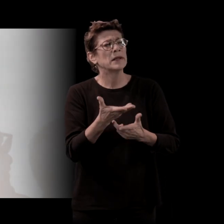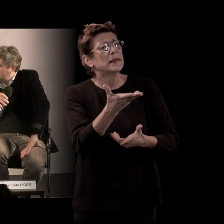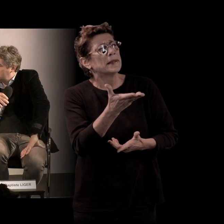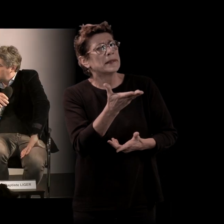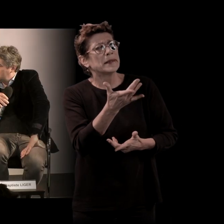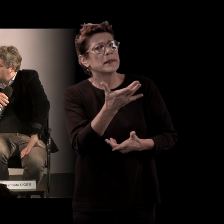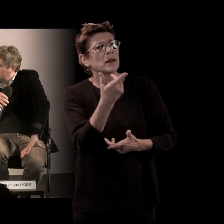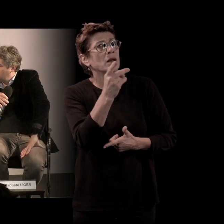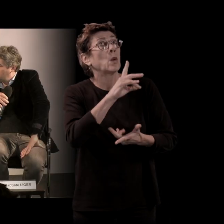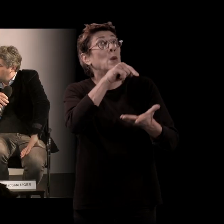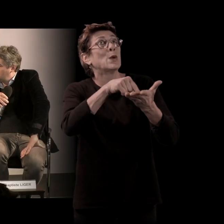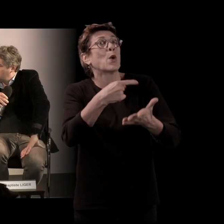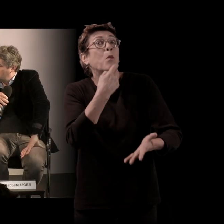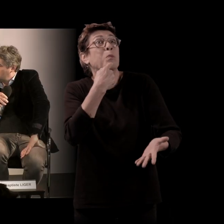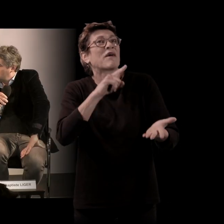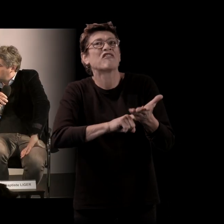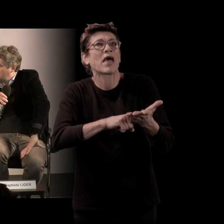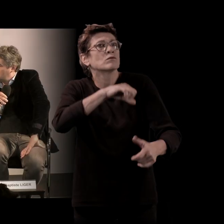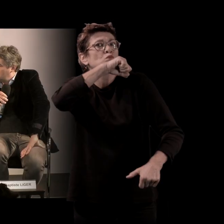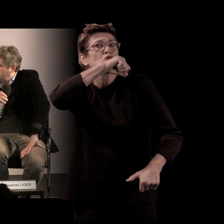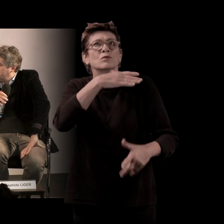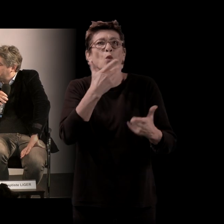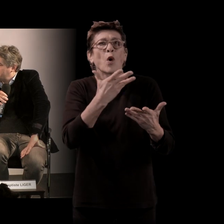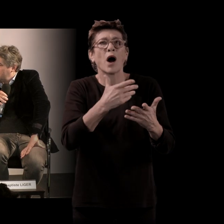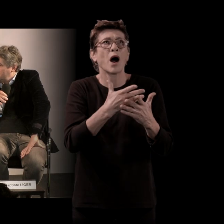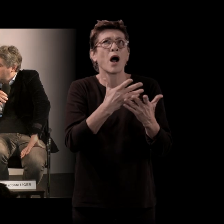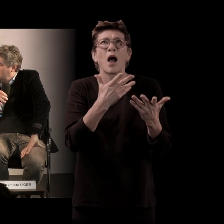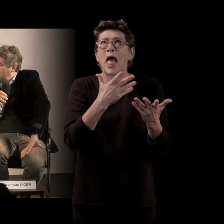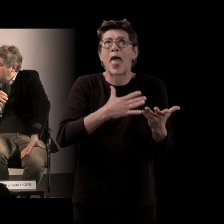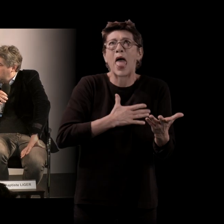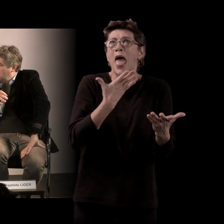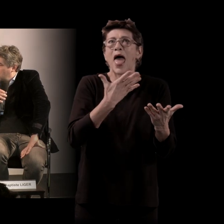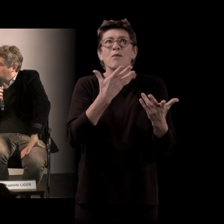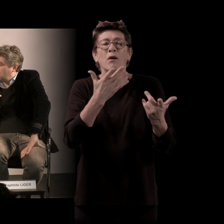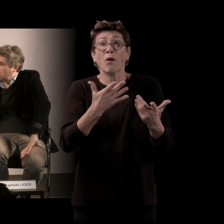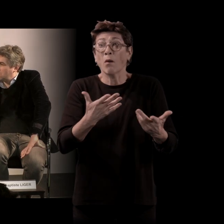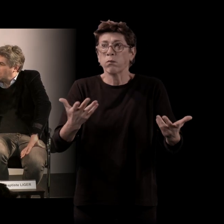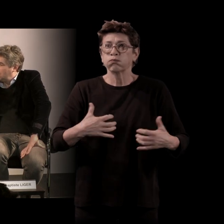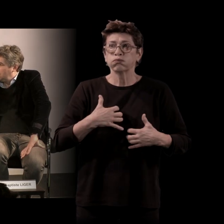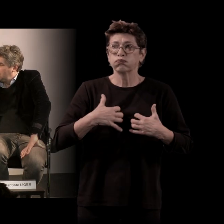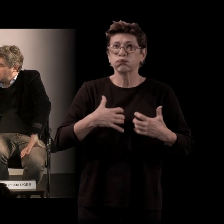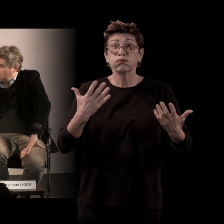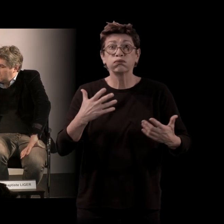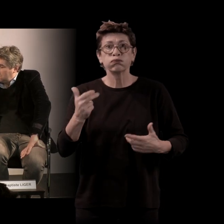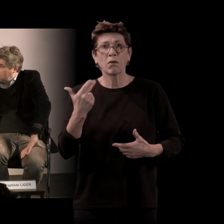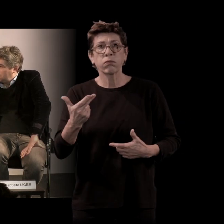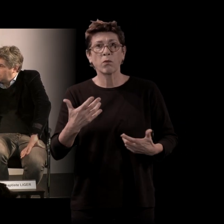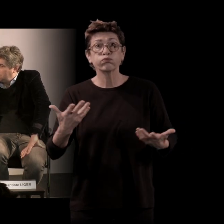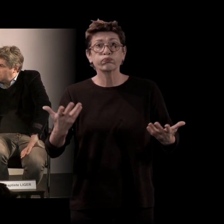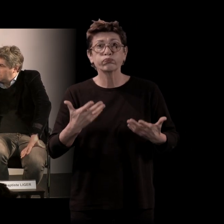Parlez-nous de l'endroit que vous avez aimé aller boire ? » Je ne sais jamais répondre à ces questions. Je ne me trouve jamais nulle part